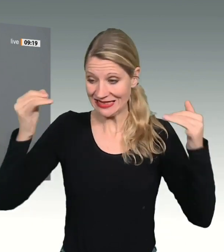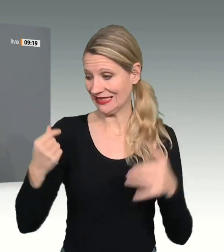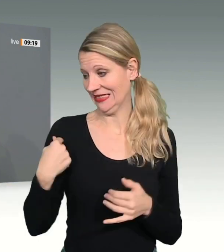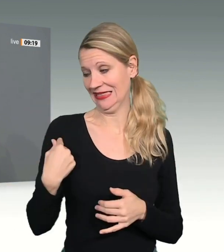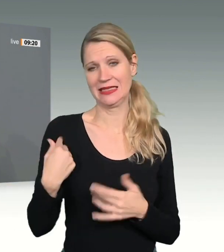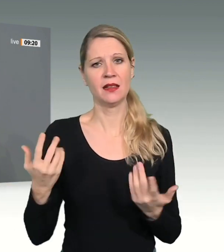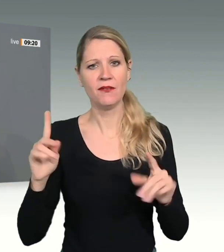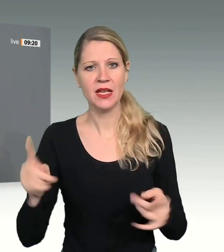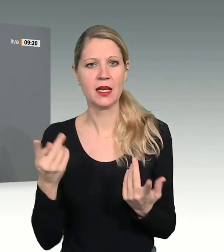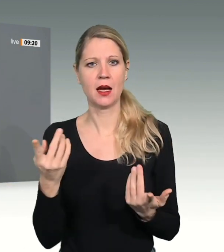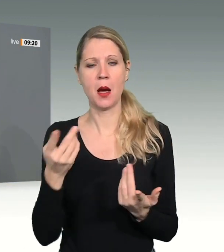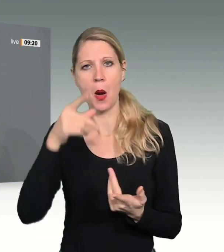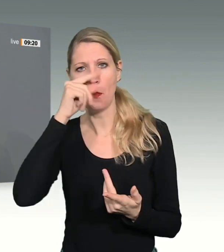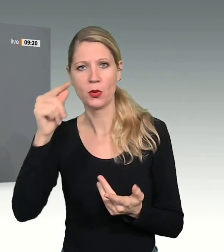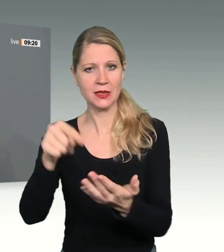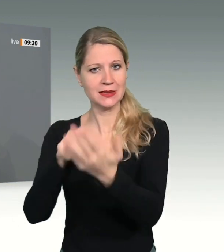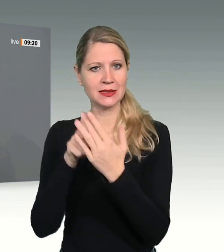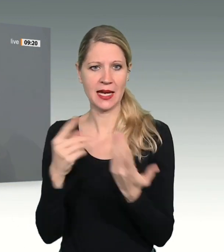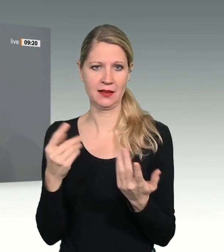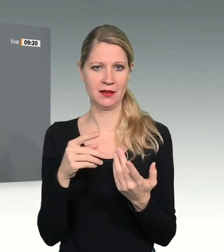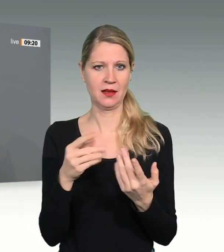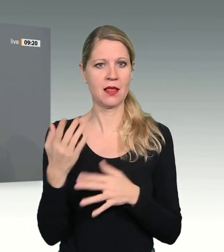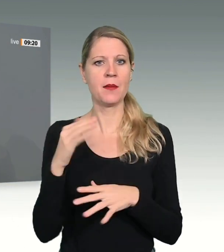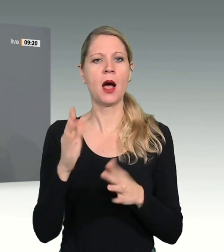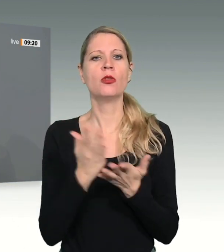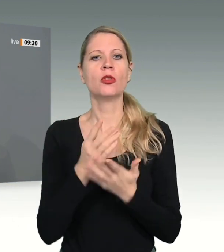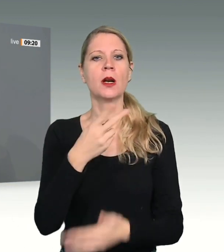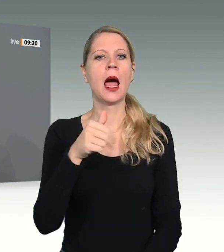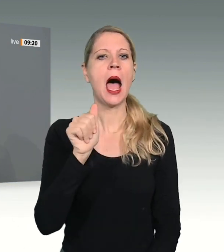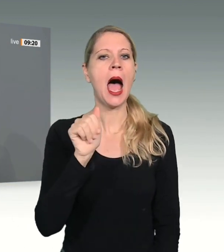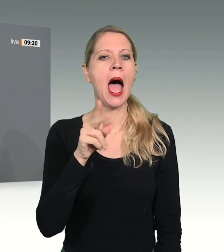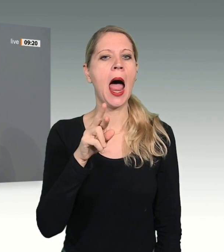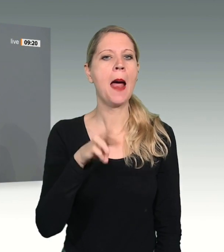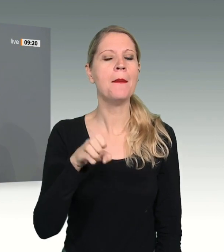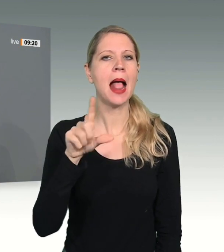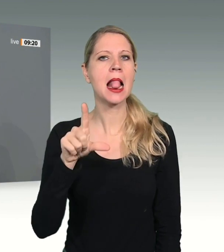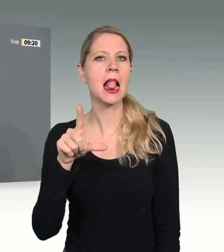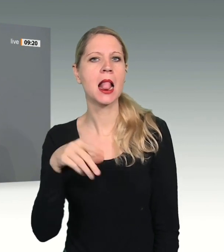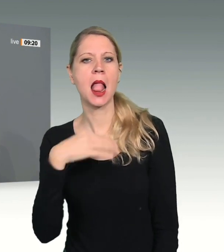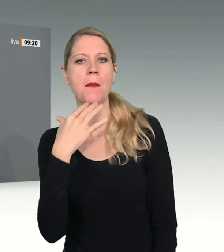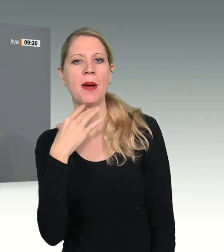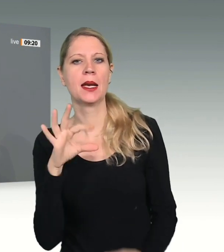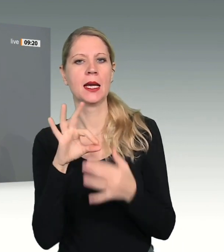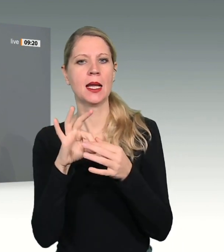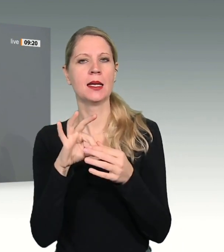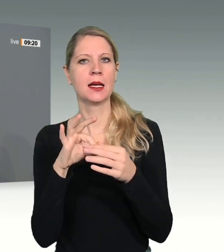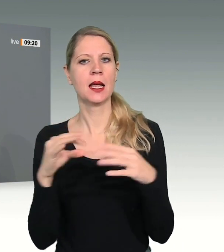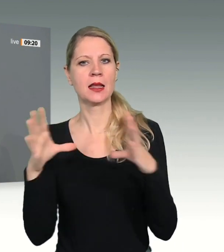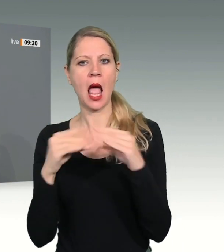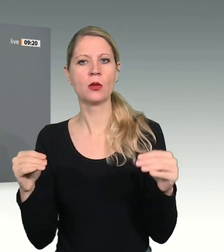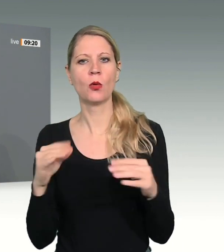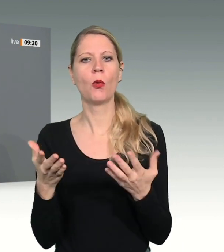so schon im HML-Bericht der NATO von 1967. Und wir hatten dann die gesellschaftliche Debatte